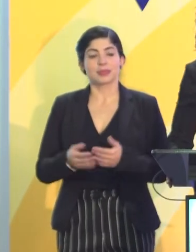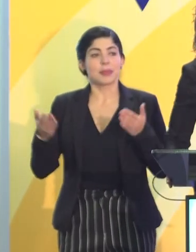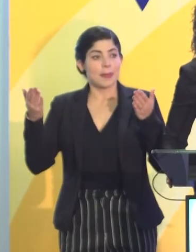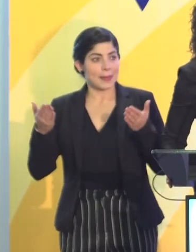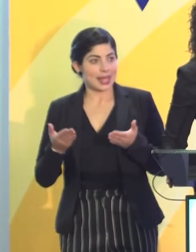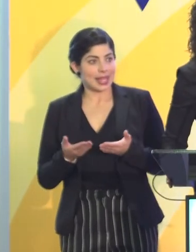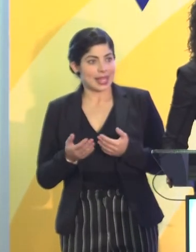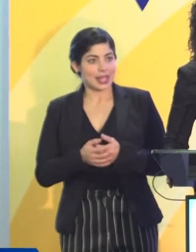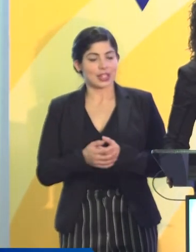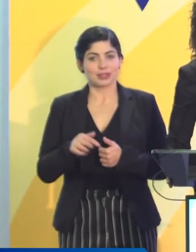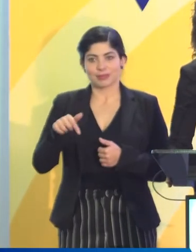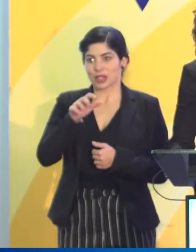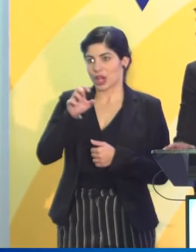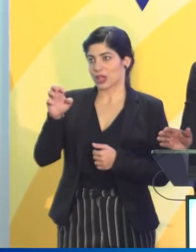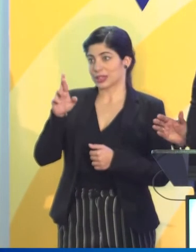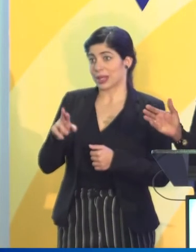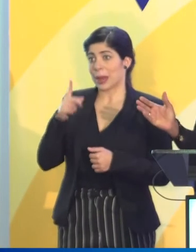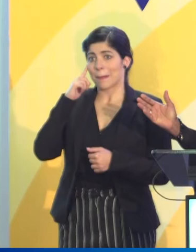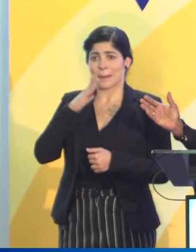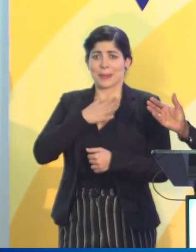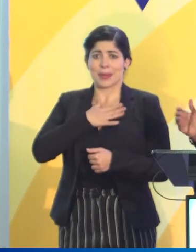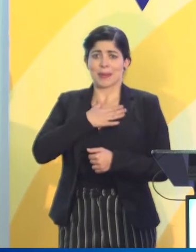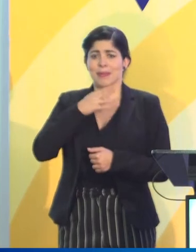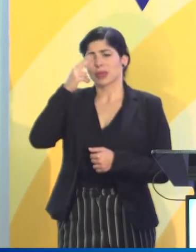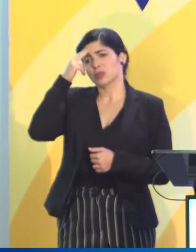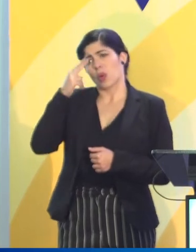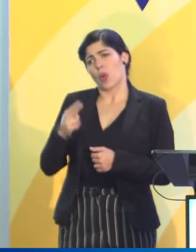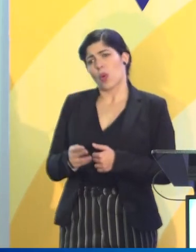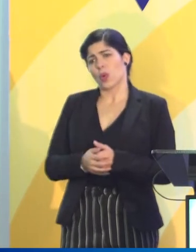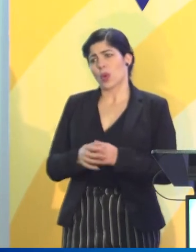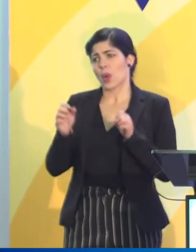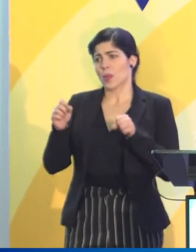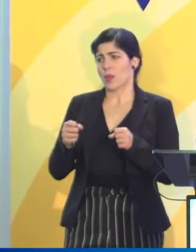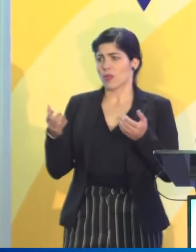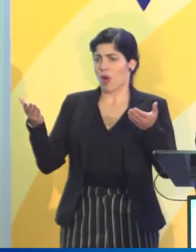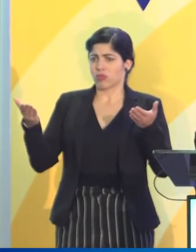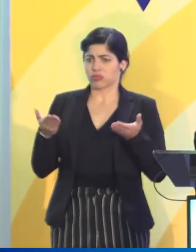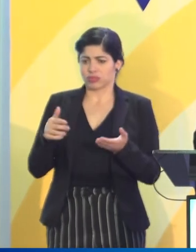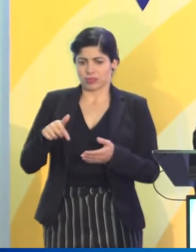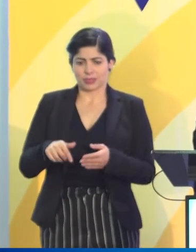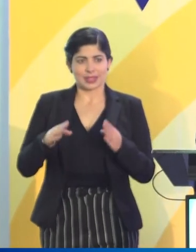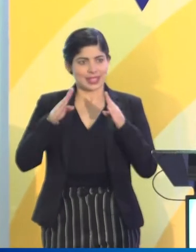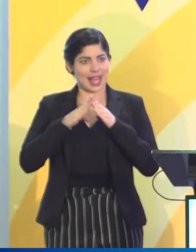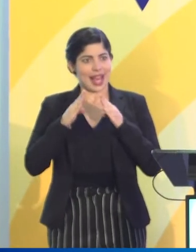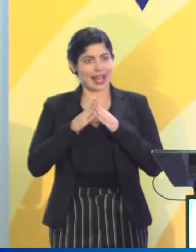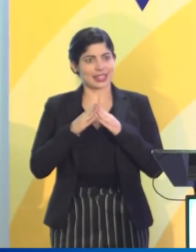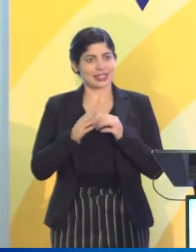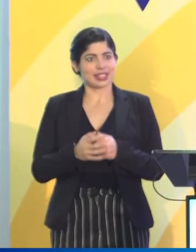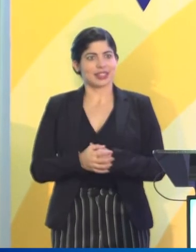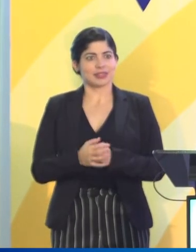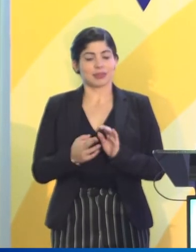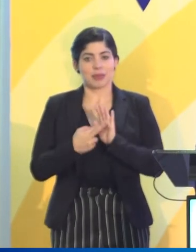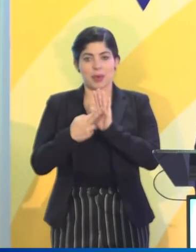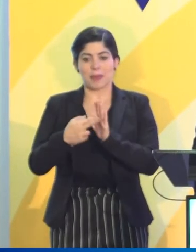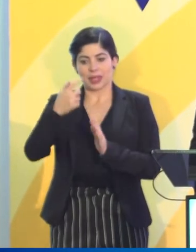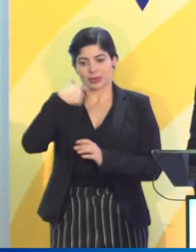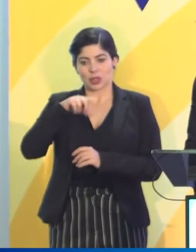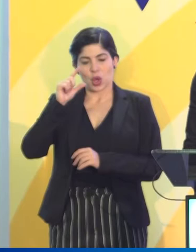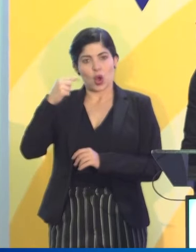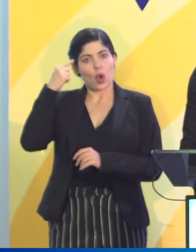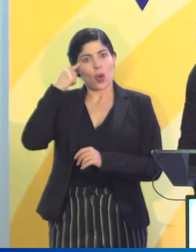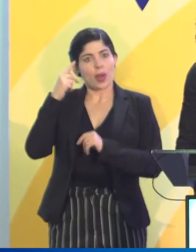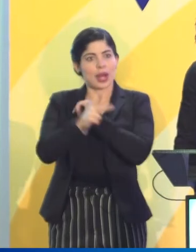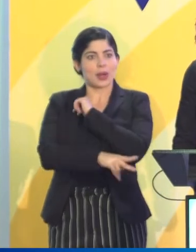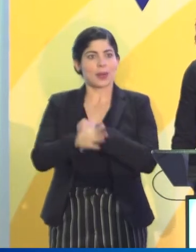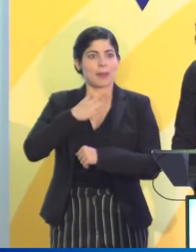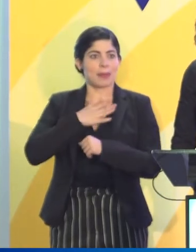Bienvenidos y bienvenidas a Costa Rica, para mí es un honor recibirles en esta casa representando al gobierno de la República de mi